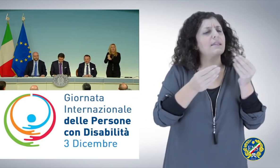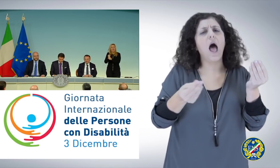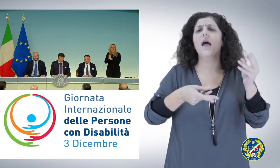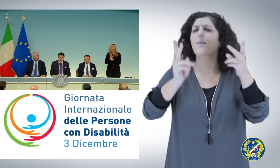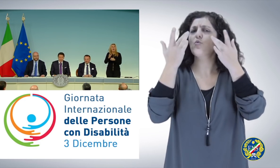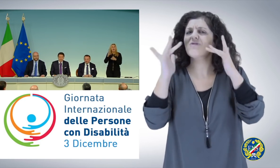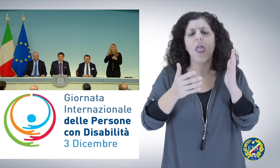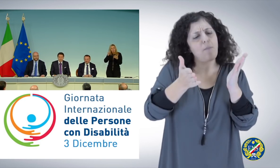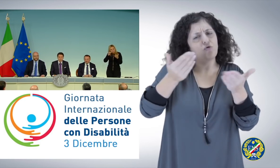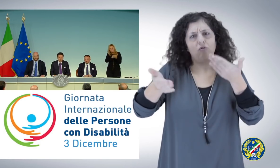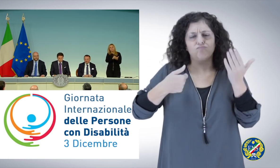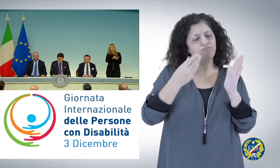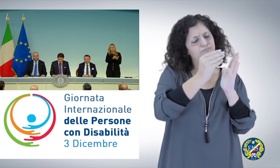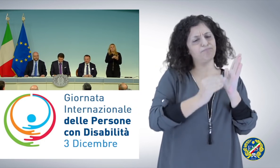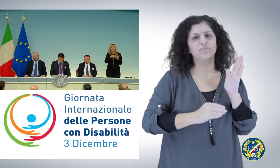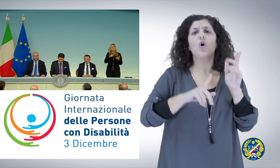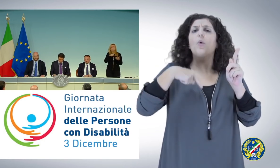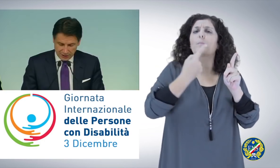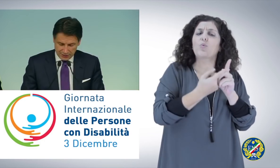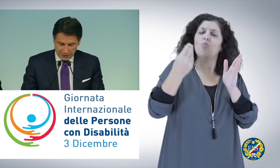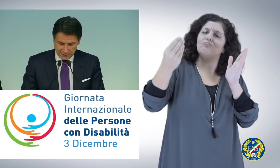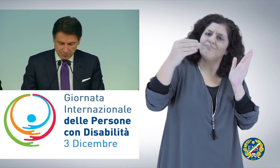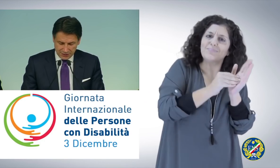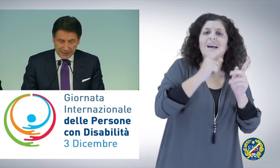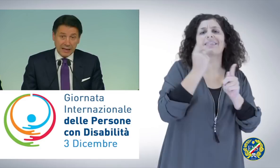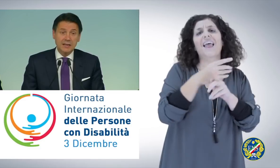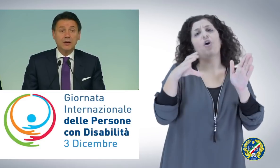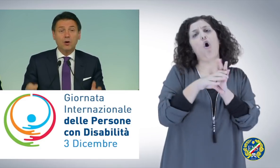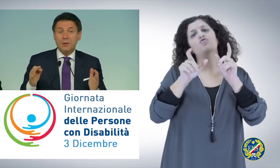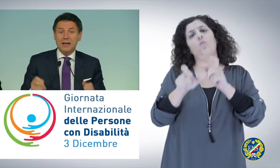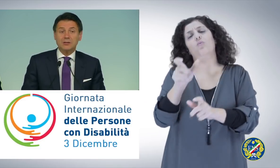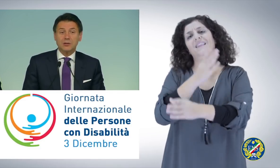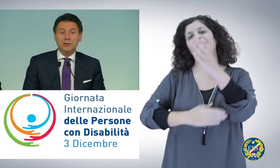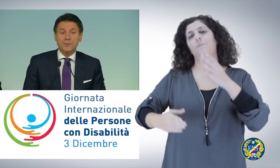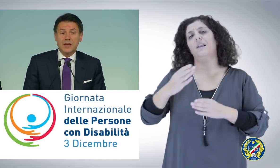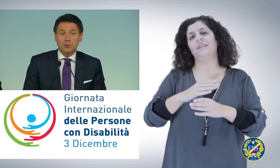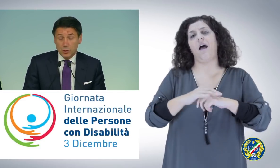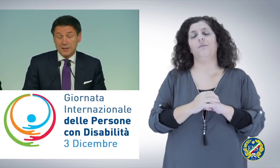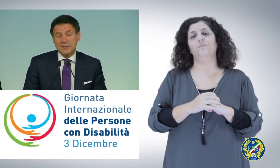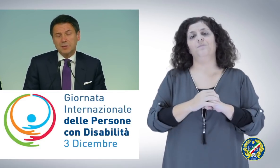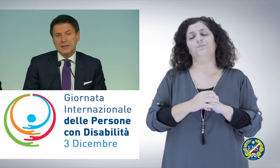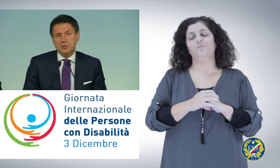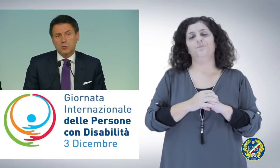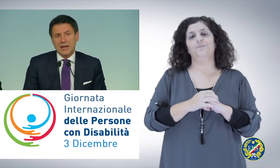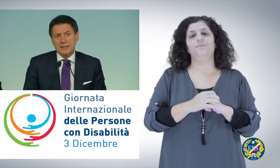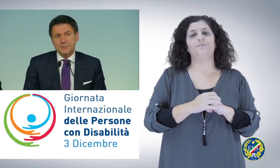preordinata all'introduzione del Codice delle disabilità. Ho parlato sulle disabilità, scusate.